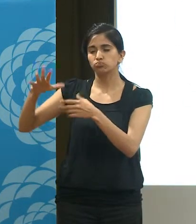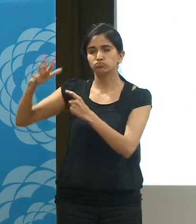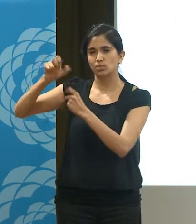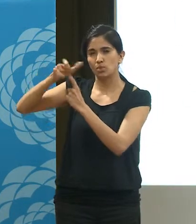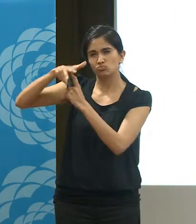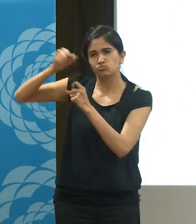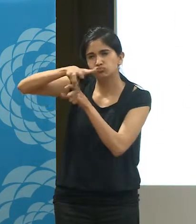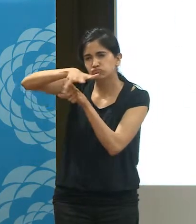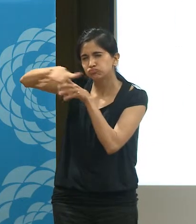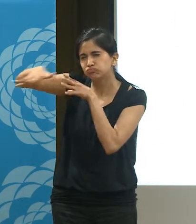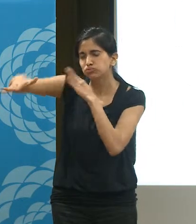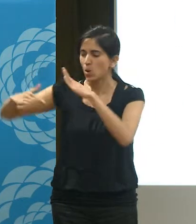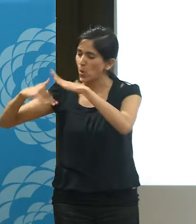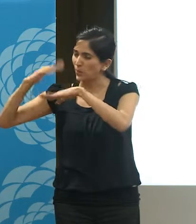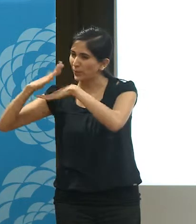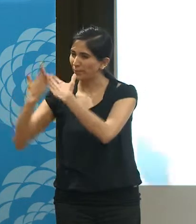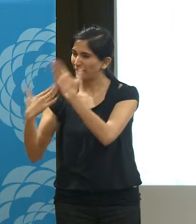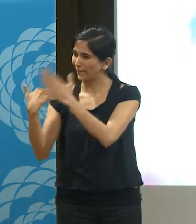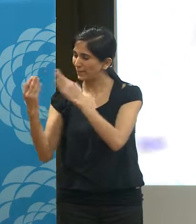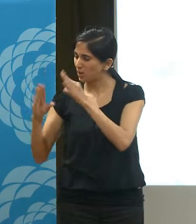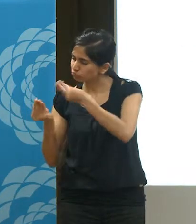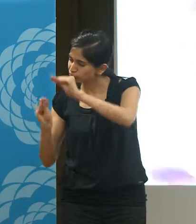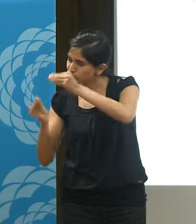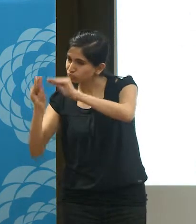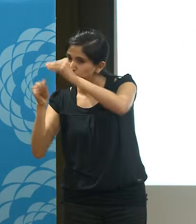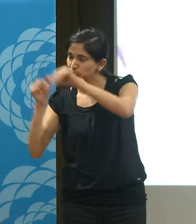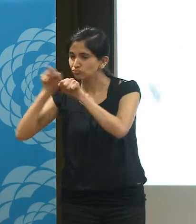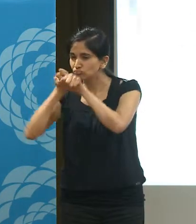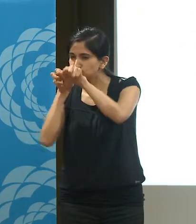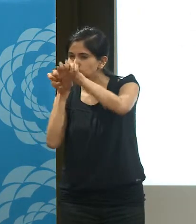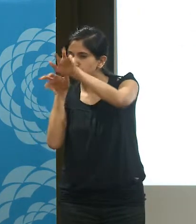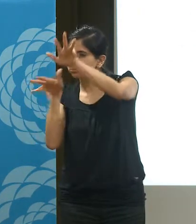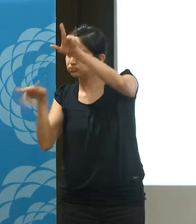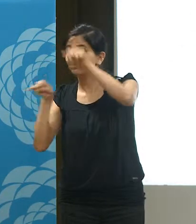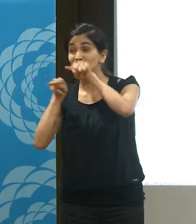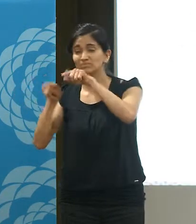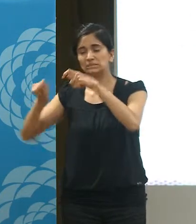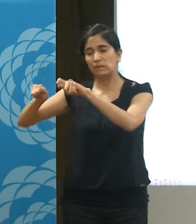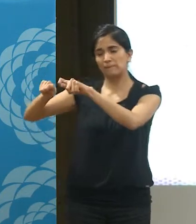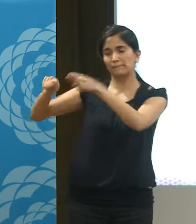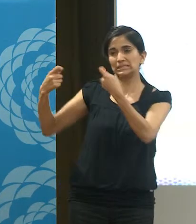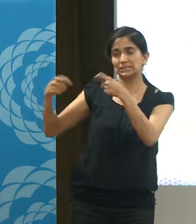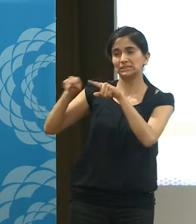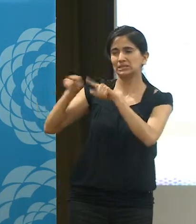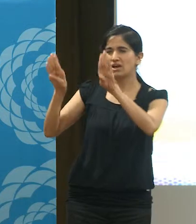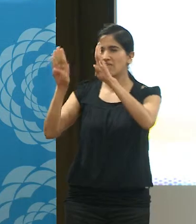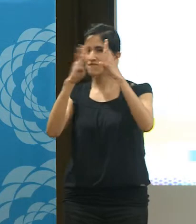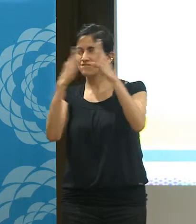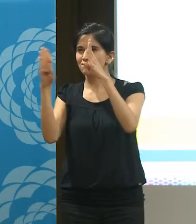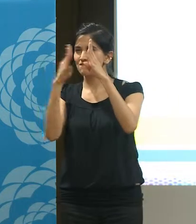también construido en un tacer de la Red Nacional de Medios Alternativos. Ese transmisor se rompió, de hecho era 88.1 la frecuencia,